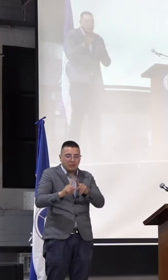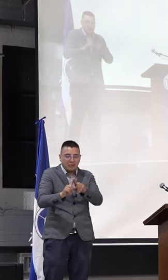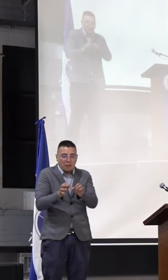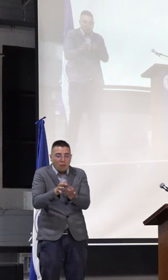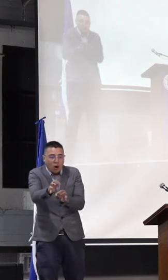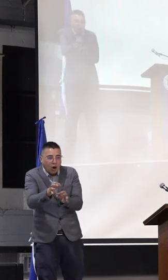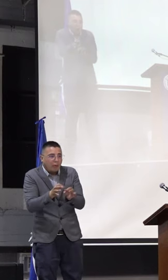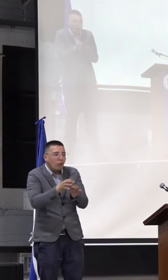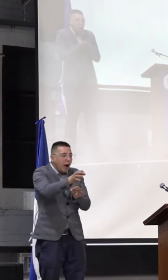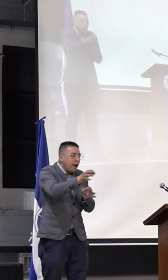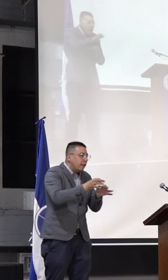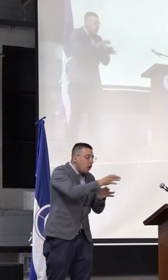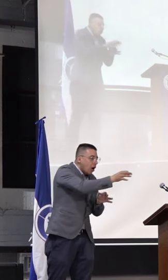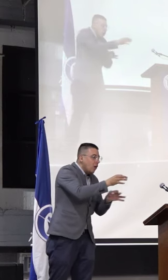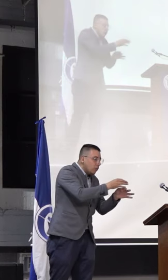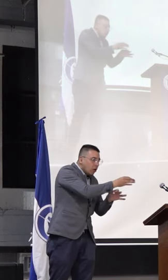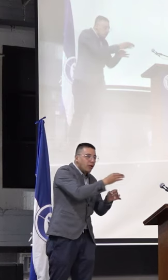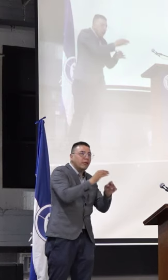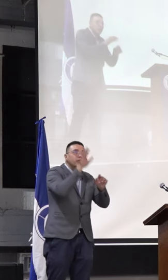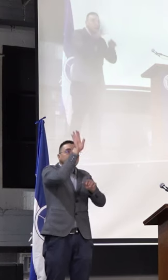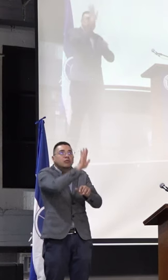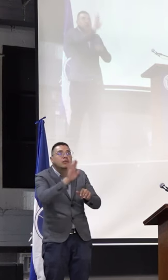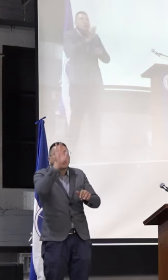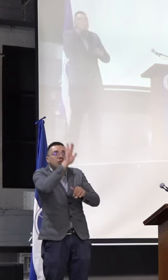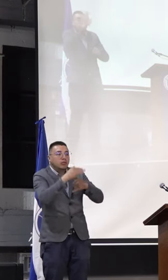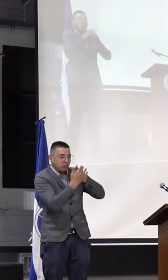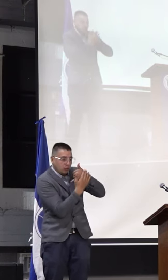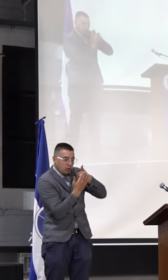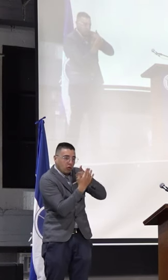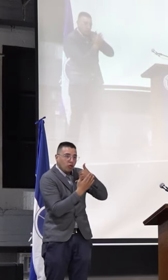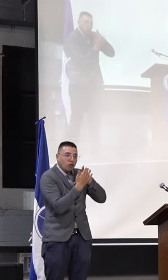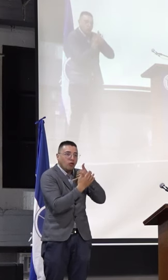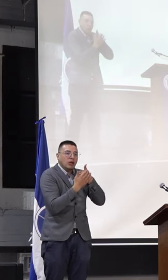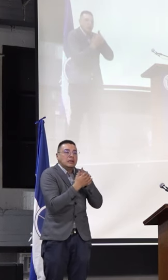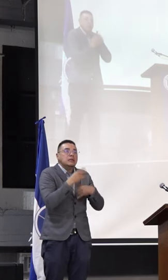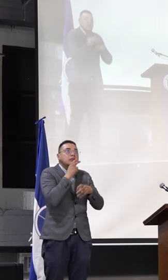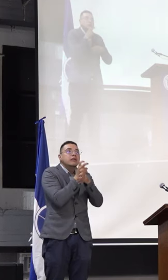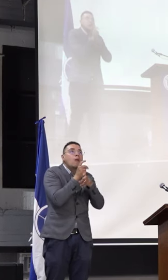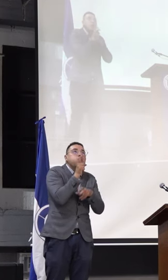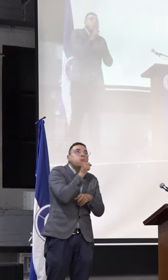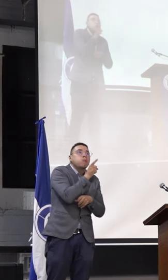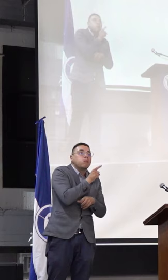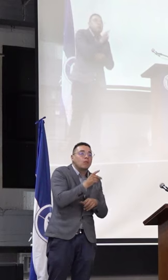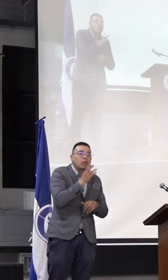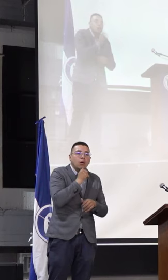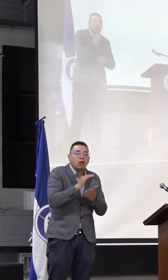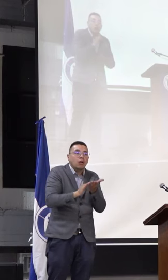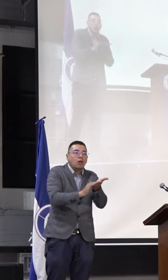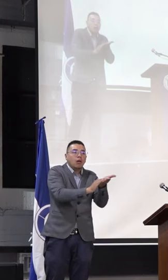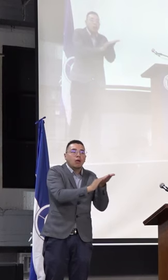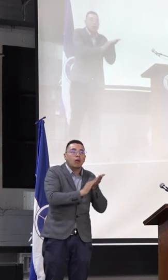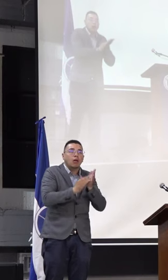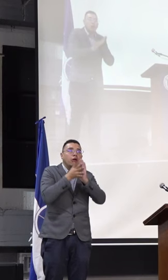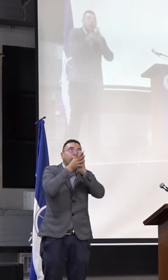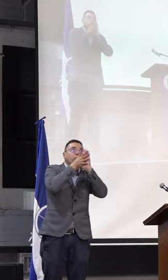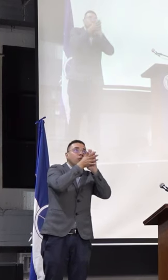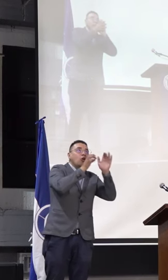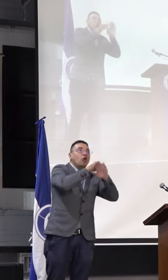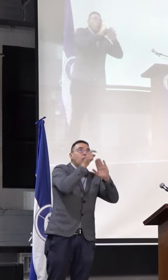aledañas o en los otros municipios del país, difícilmente se llega al acceso a esta información.